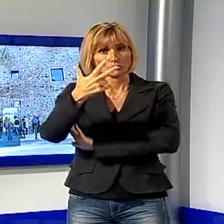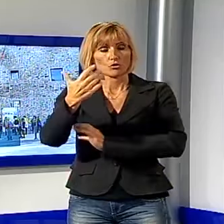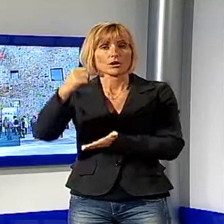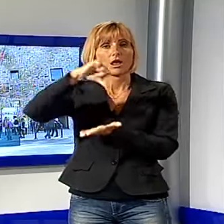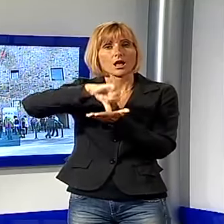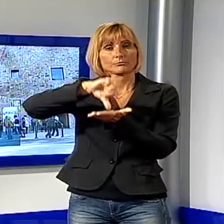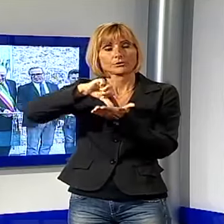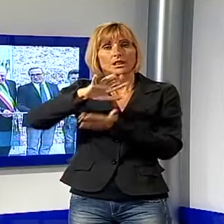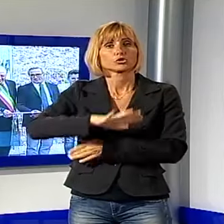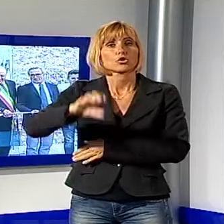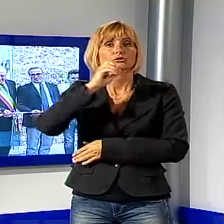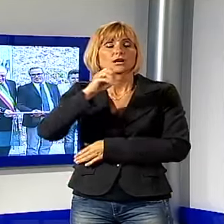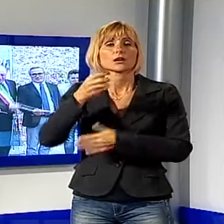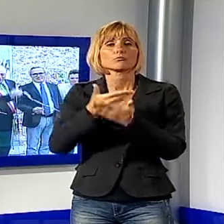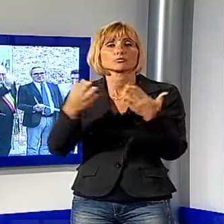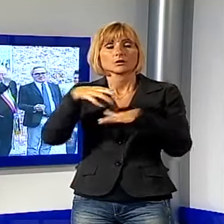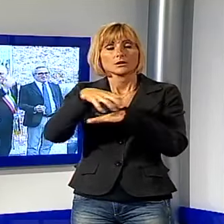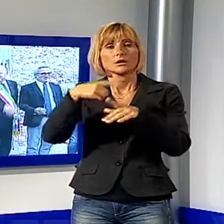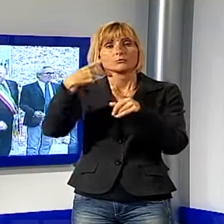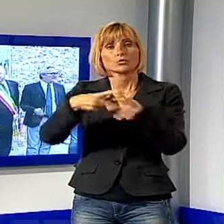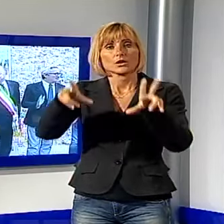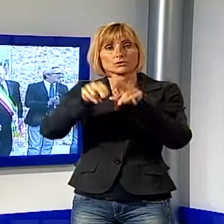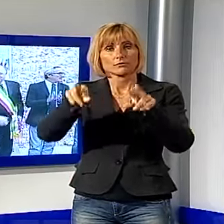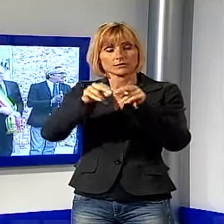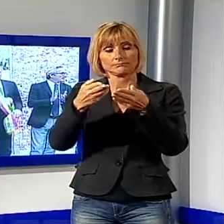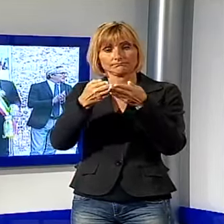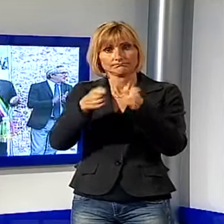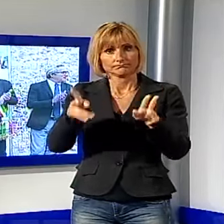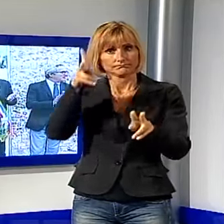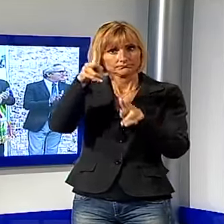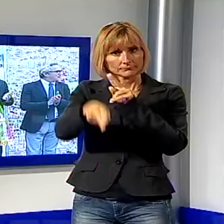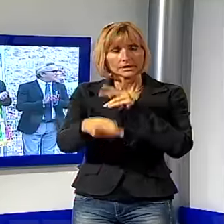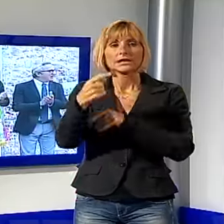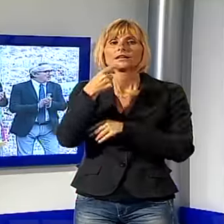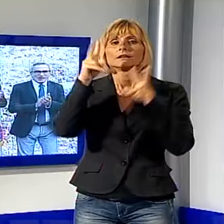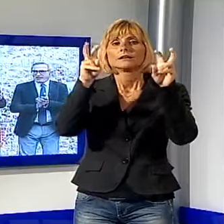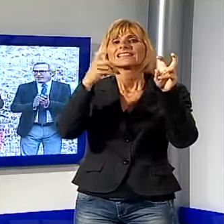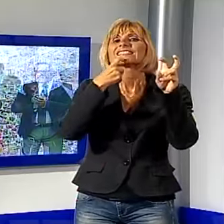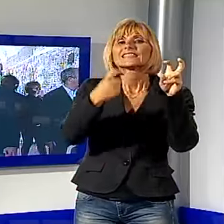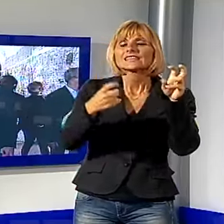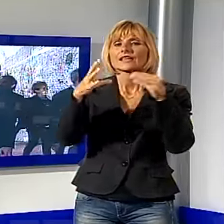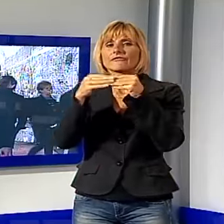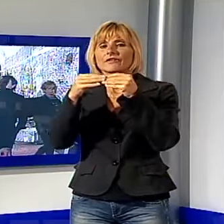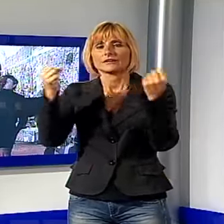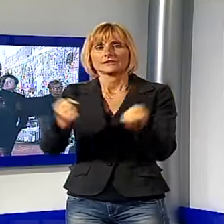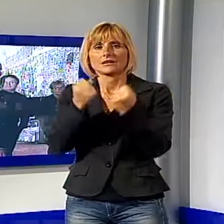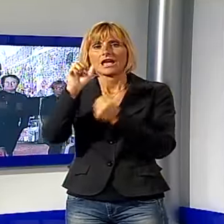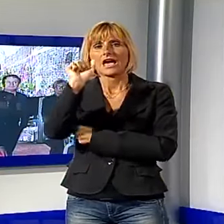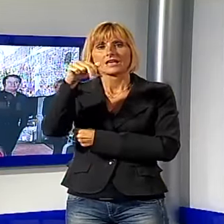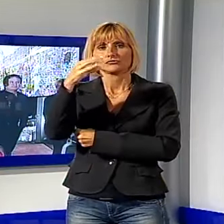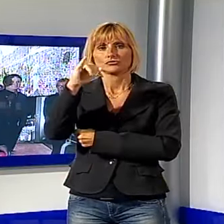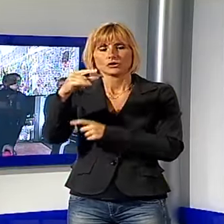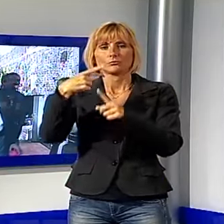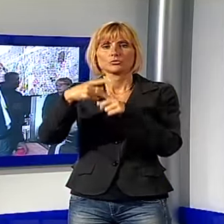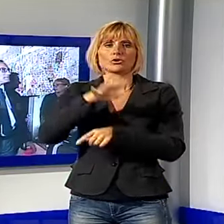pubblica amministrazione e dell'innovazione, si è aperta nel capoluogo di refare rassegna promossa da Anci e Regione Toscana